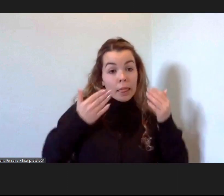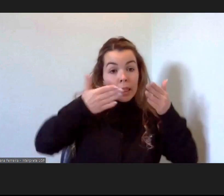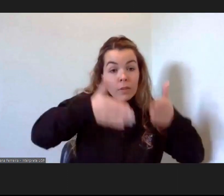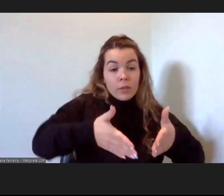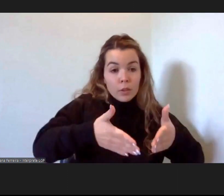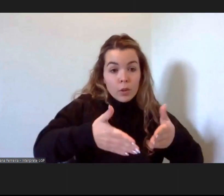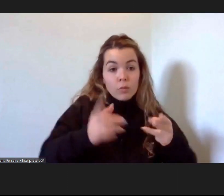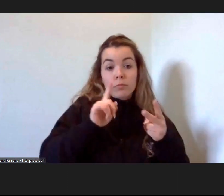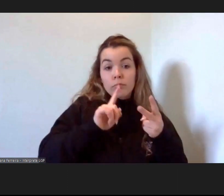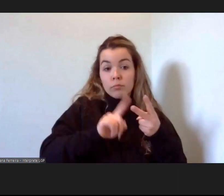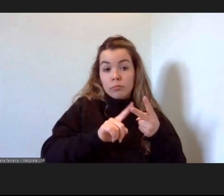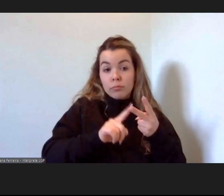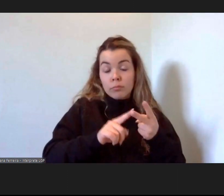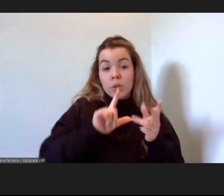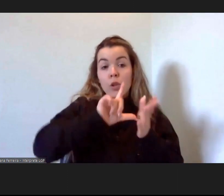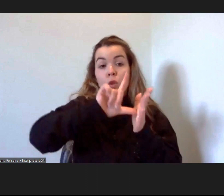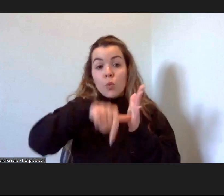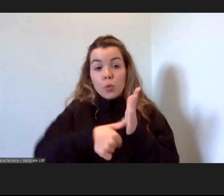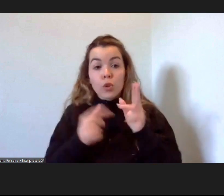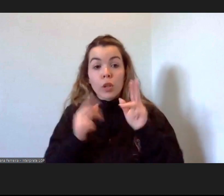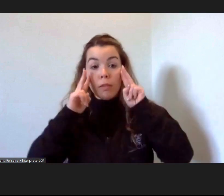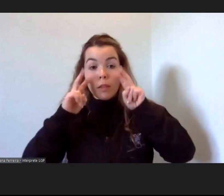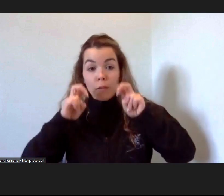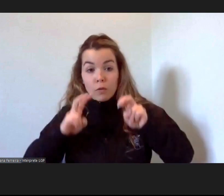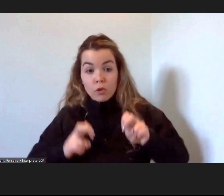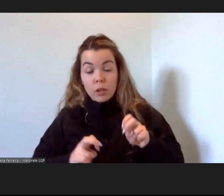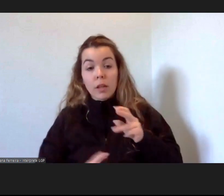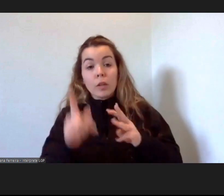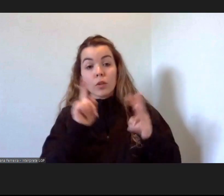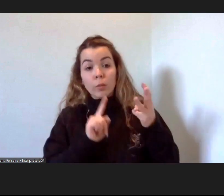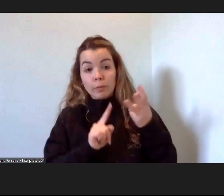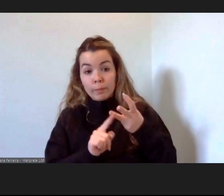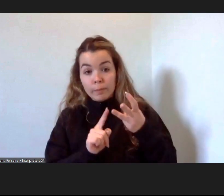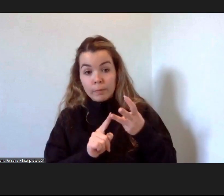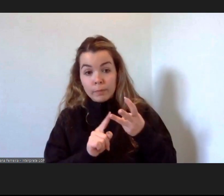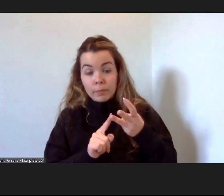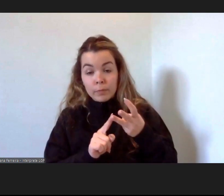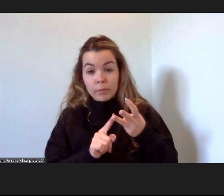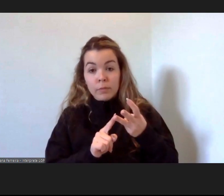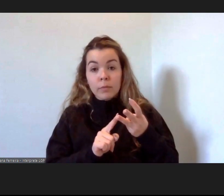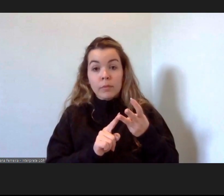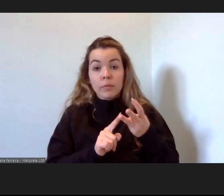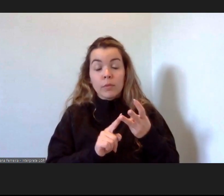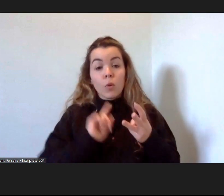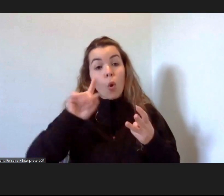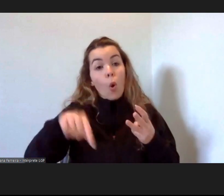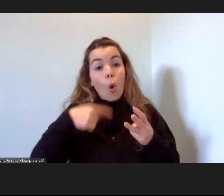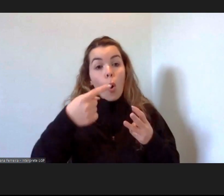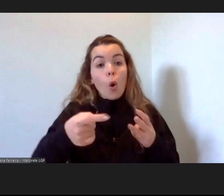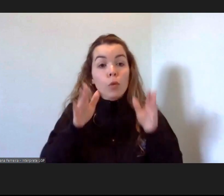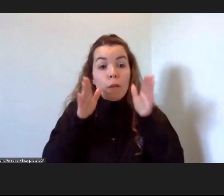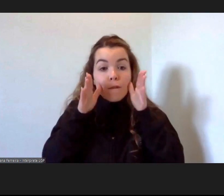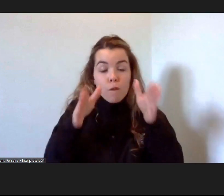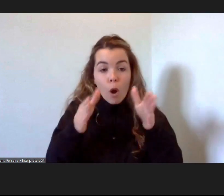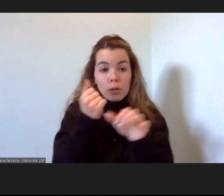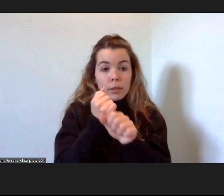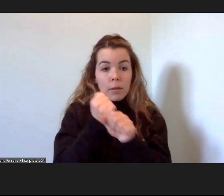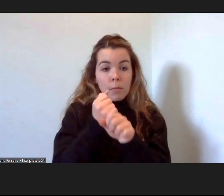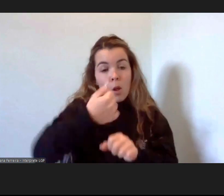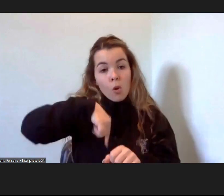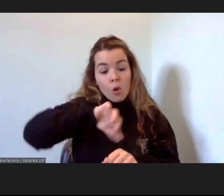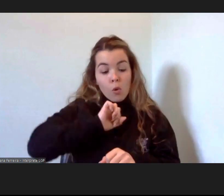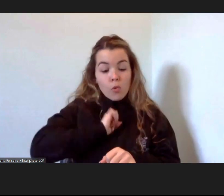outro é projetos de investigação e outro é outro grande vetor do nosso trabalho, tem a ver com a